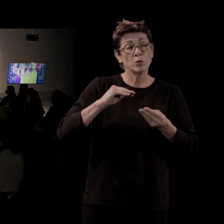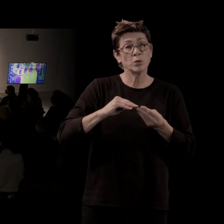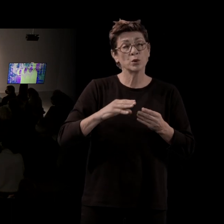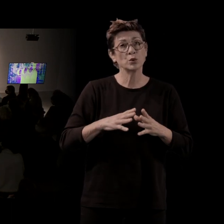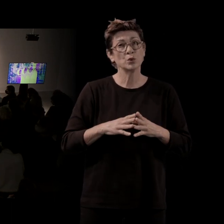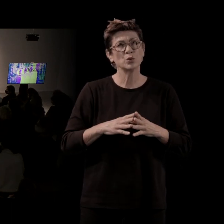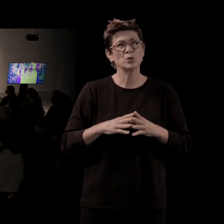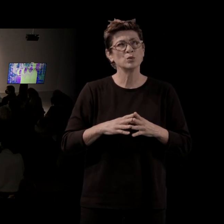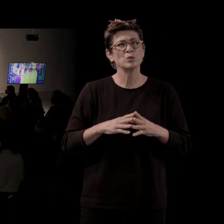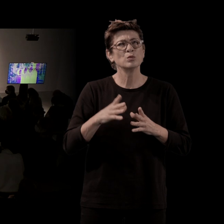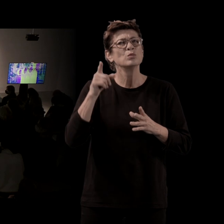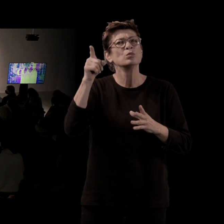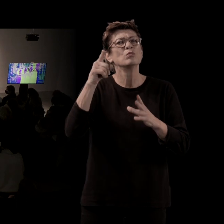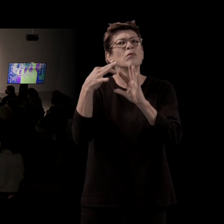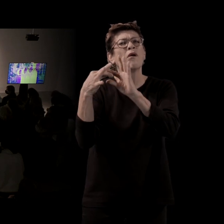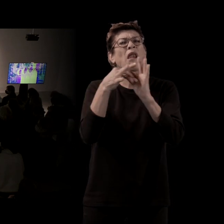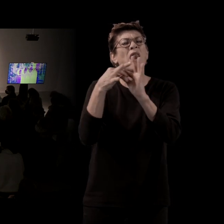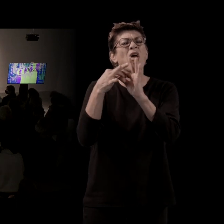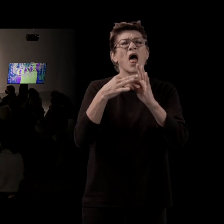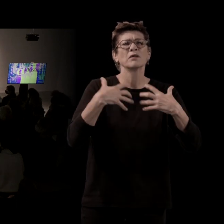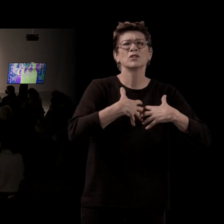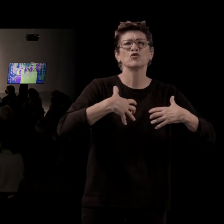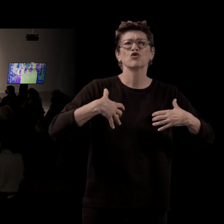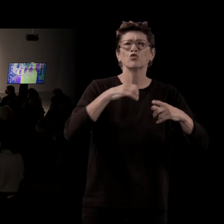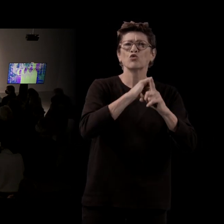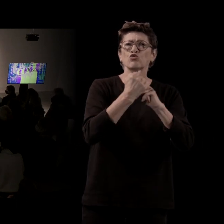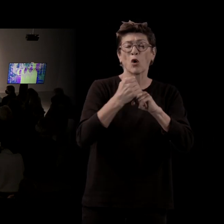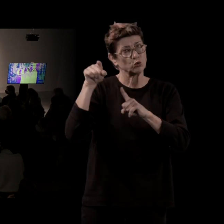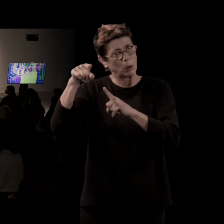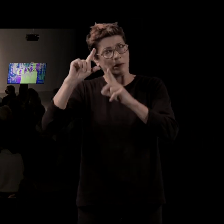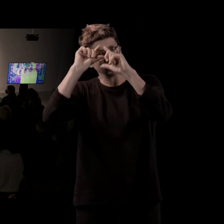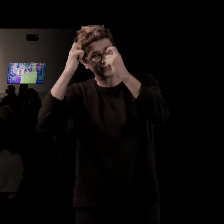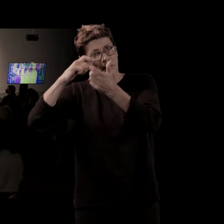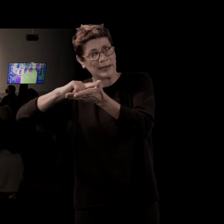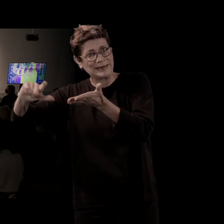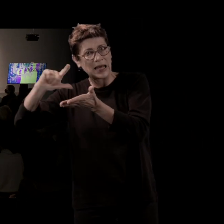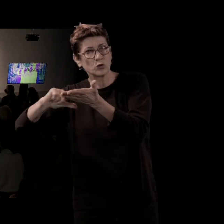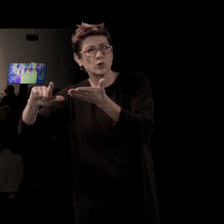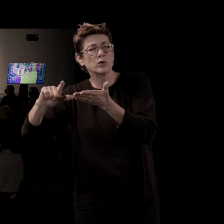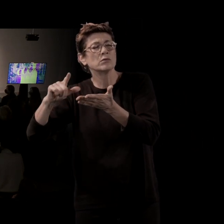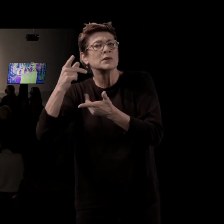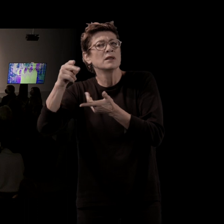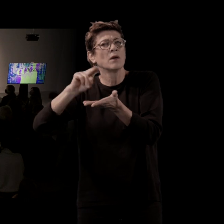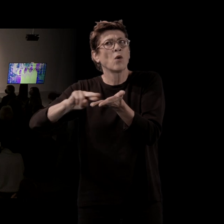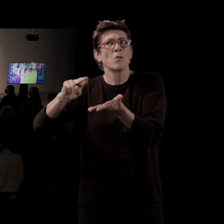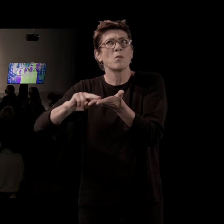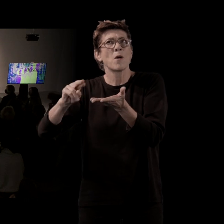quel est votre rapport à la sociologie puisque vous faites de la littérature, mais c'est vrai que vos romans portent un savoir,